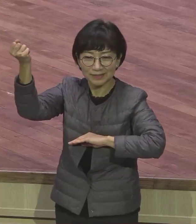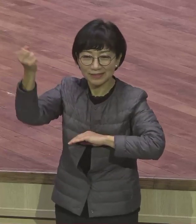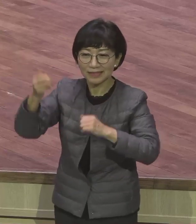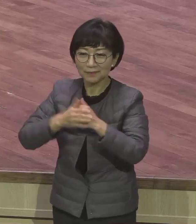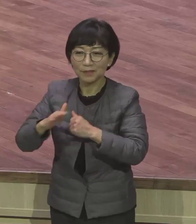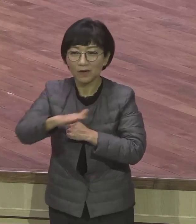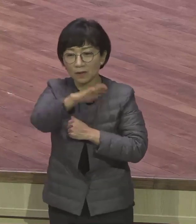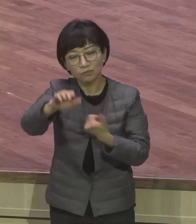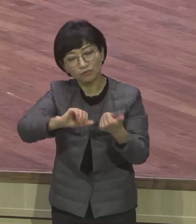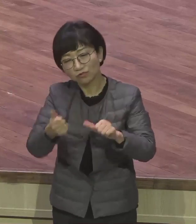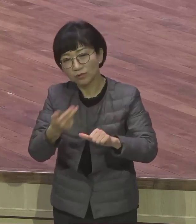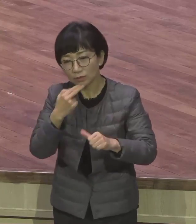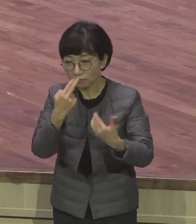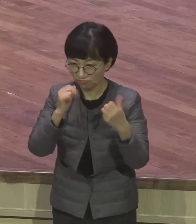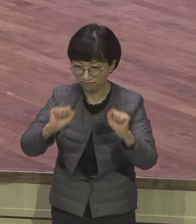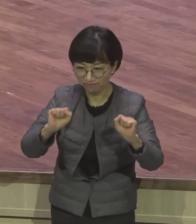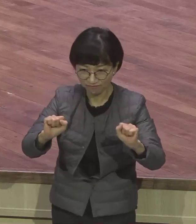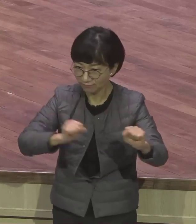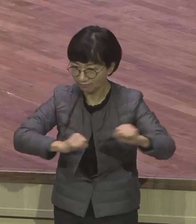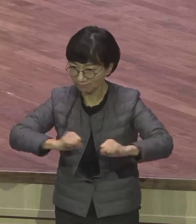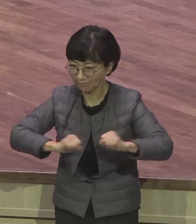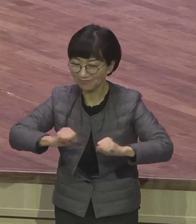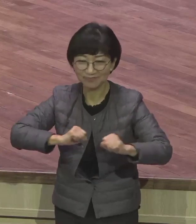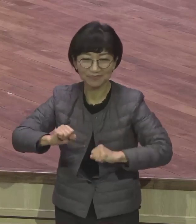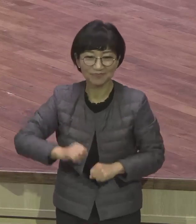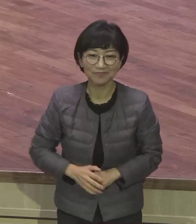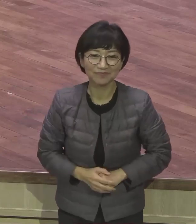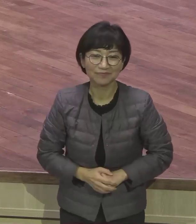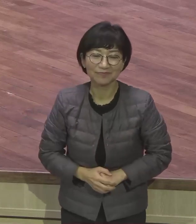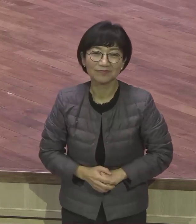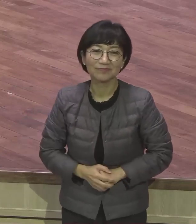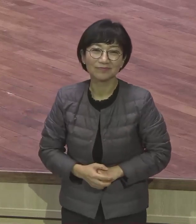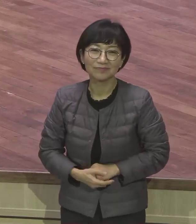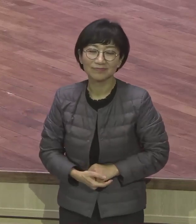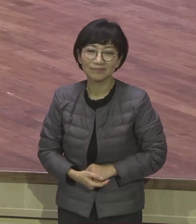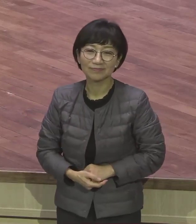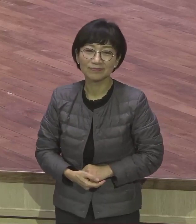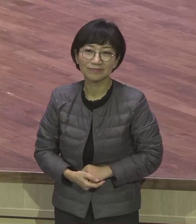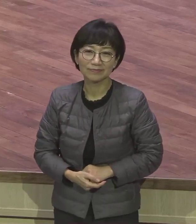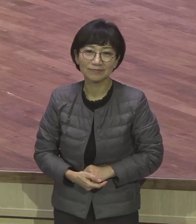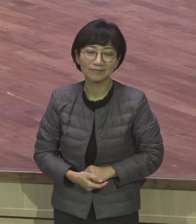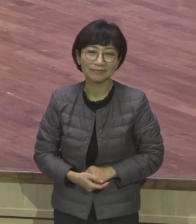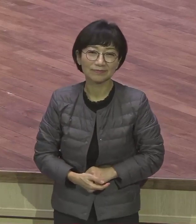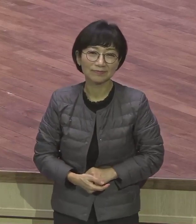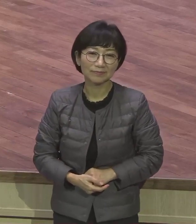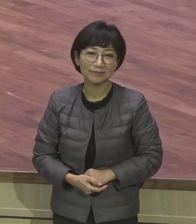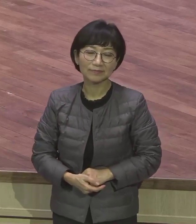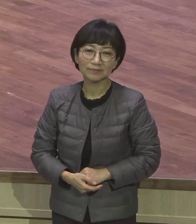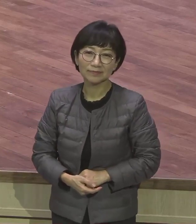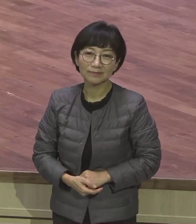데려가시고 이 땅에 살게 하신 줄 믿으시기 바랍니다. 이것을 위해서 하나님은 다양한